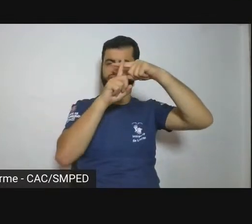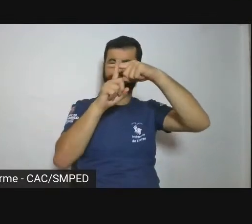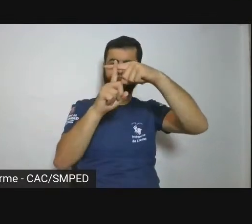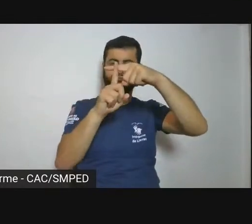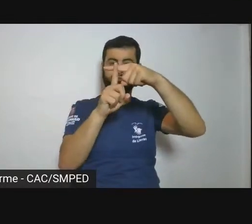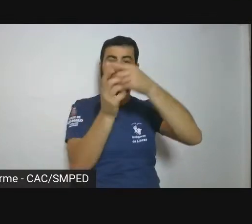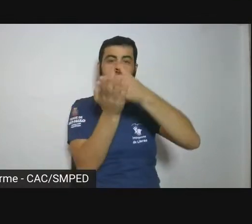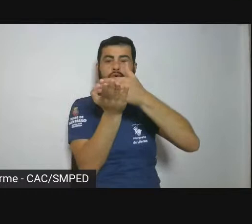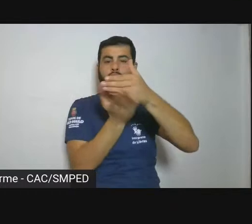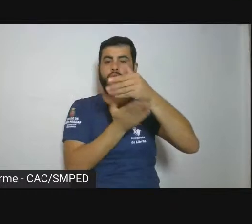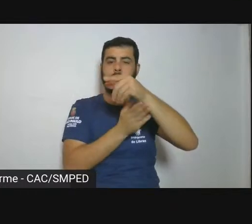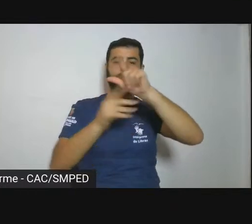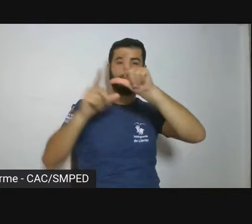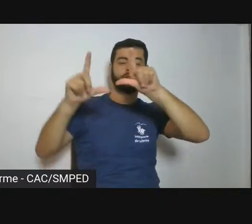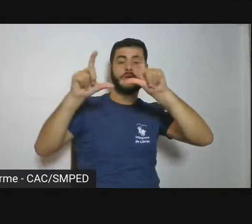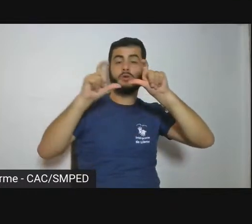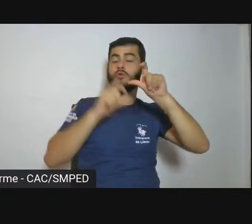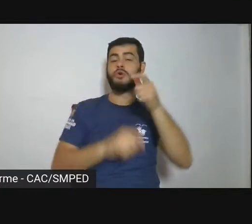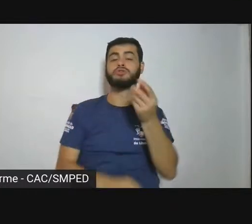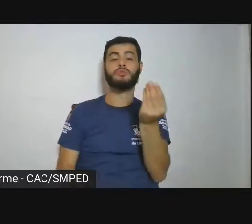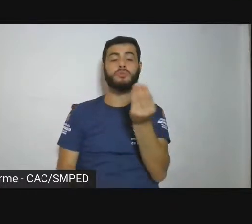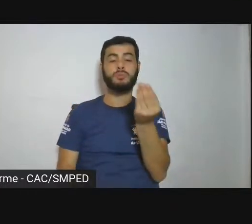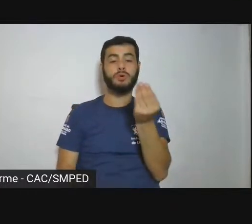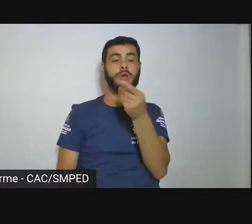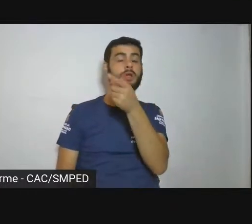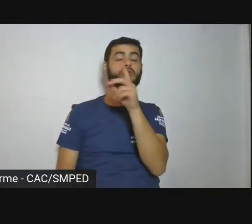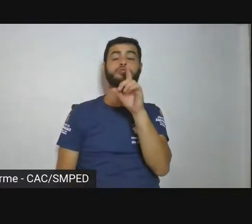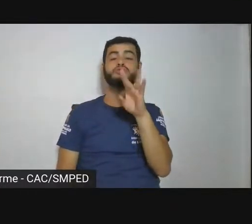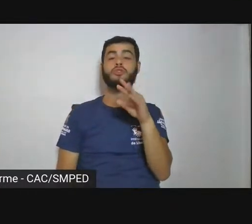porque ele está interessado em mostrar